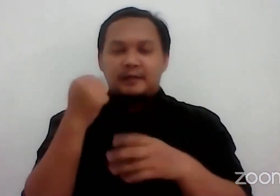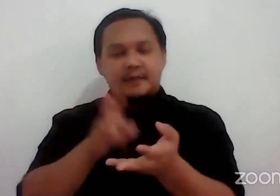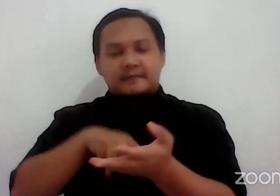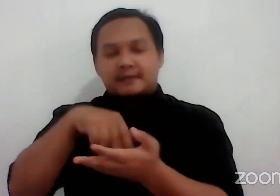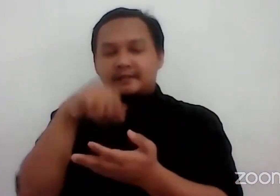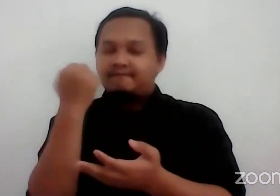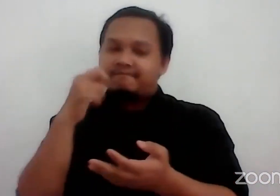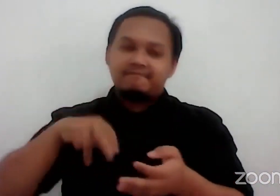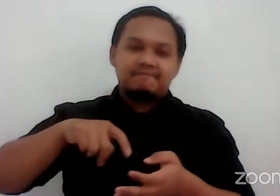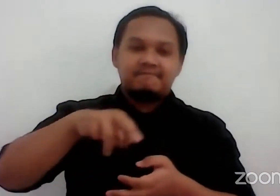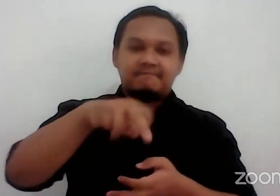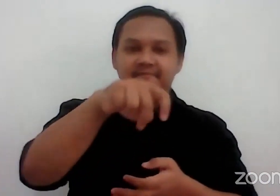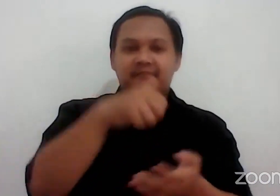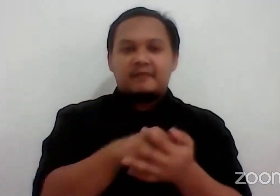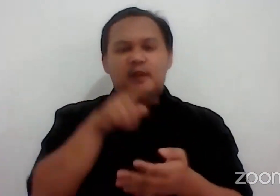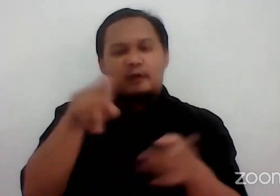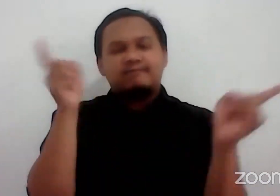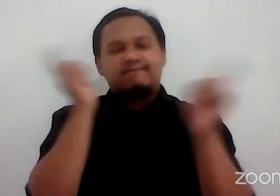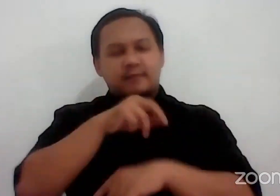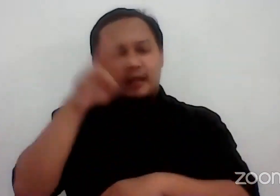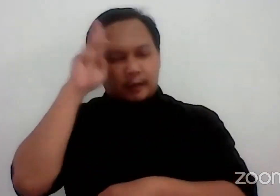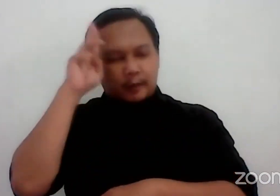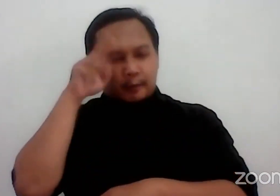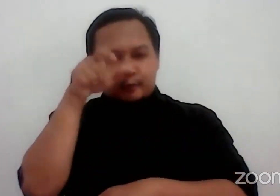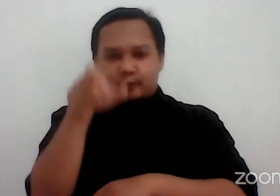Juga jadi Merepotkan orang